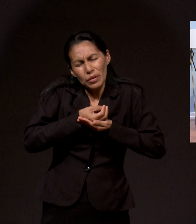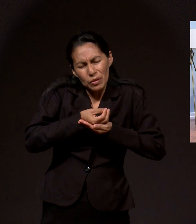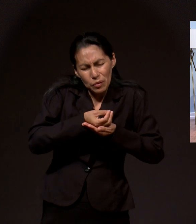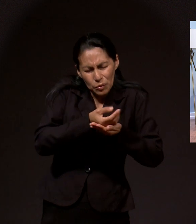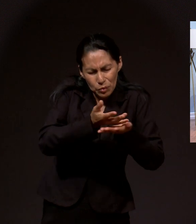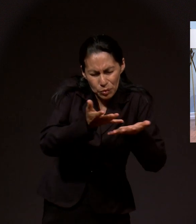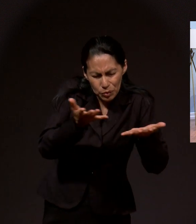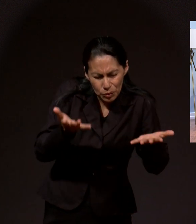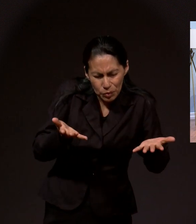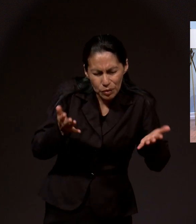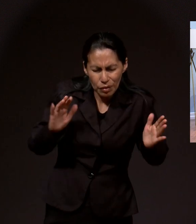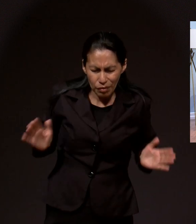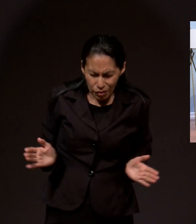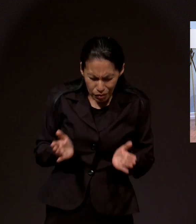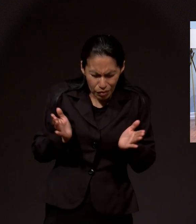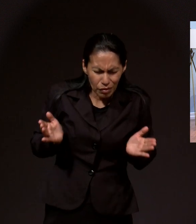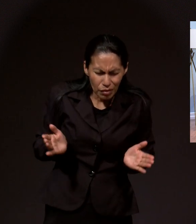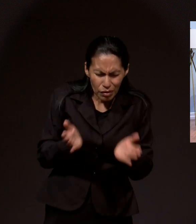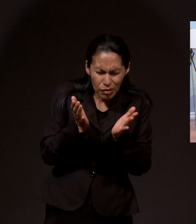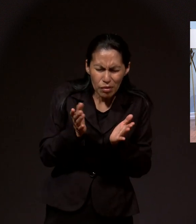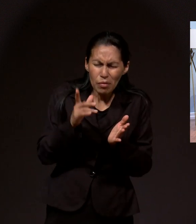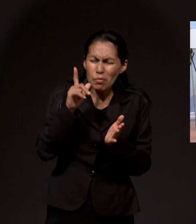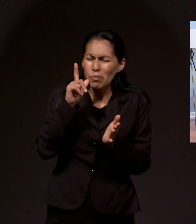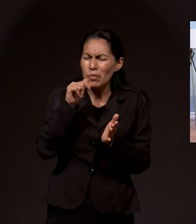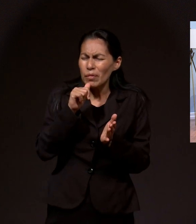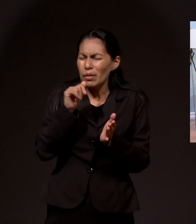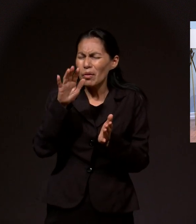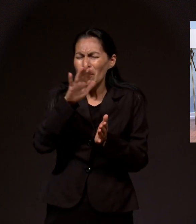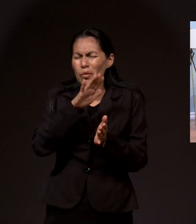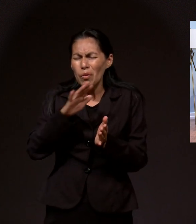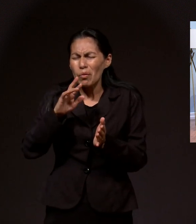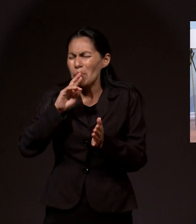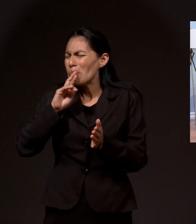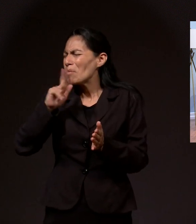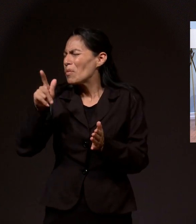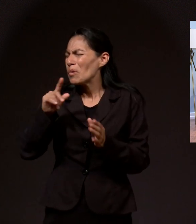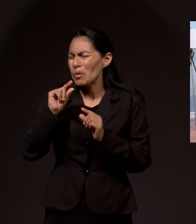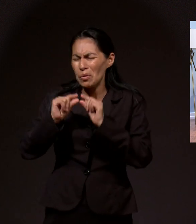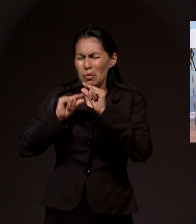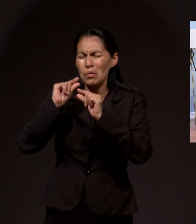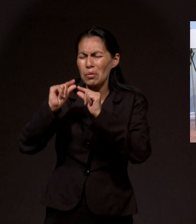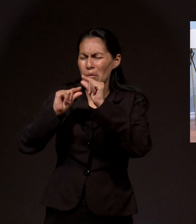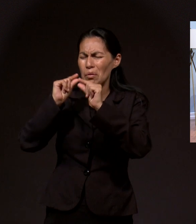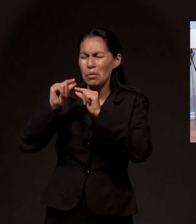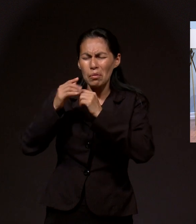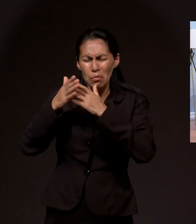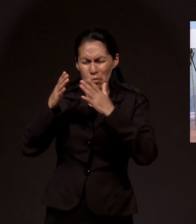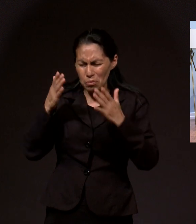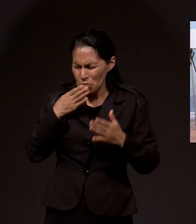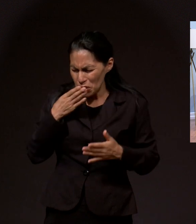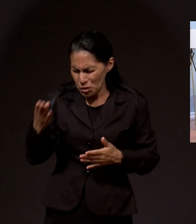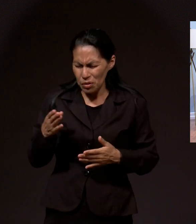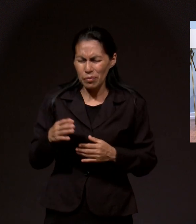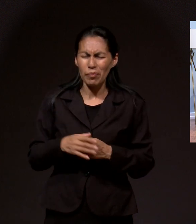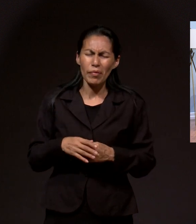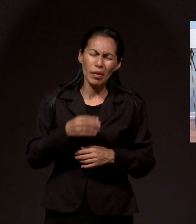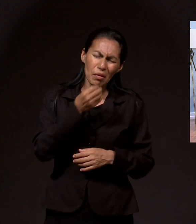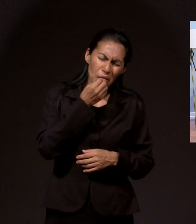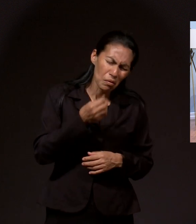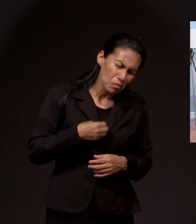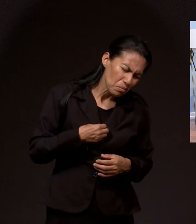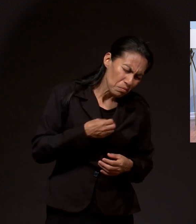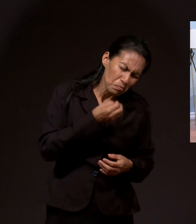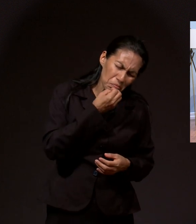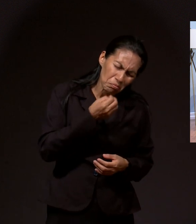ánimo, que el día de mañana todo va a estar mejor, Señor. Amén. Que a pesar de que todas las puertas se vean cerradas,